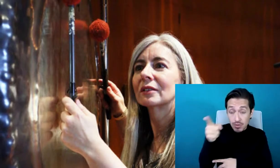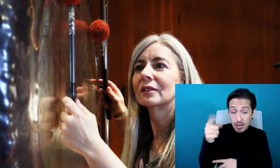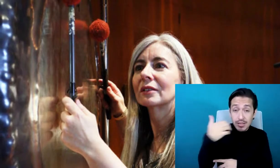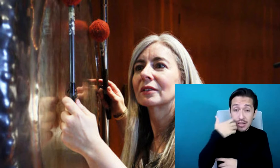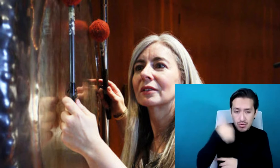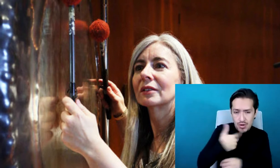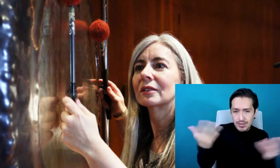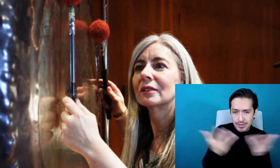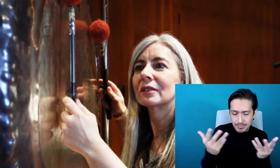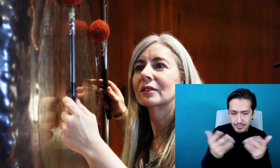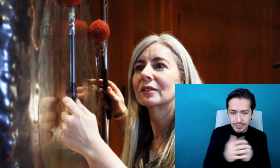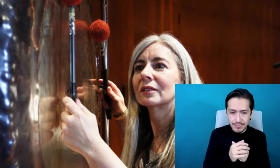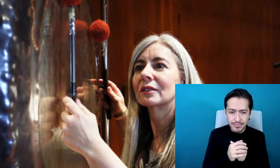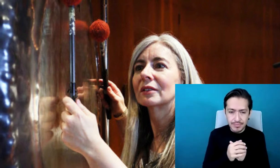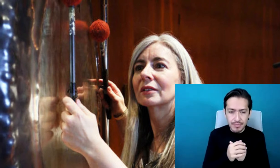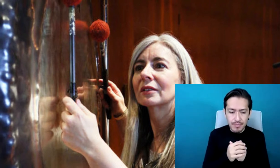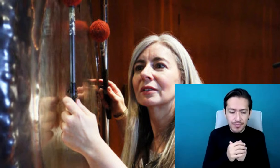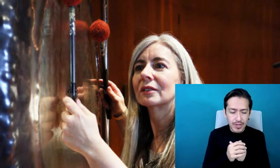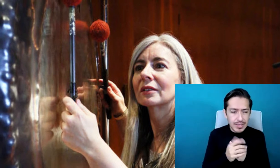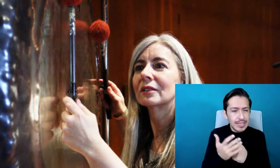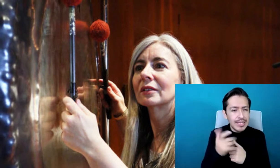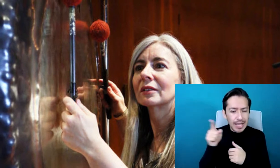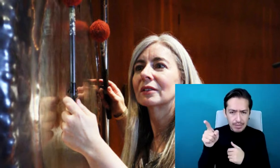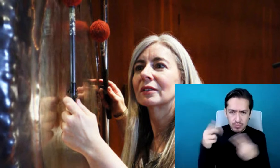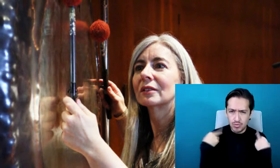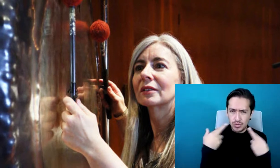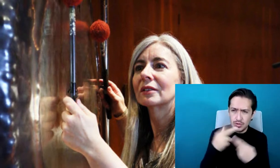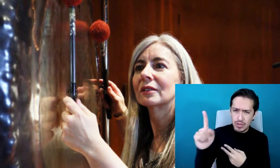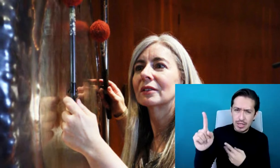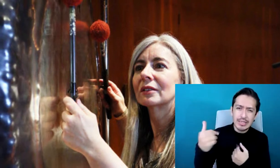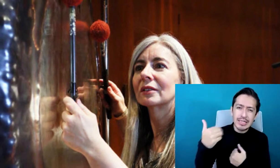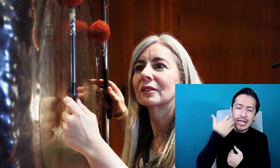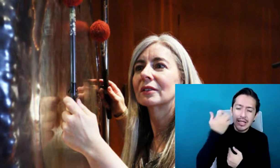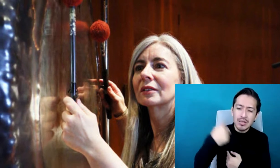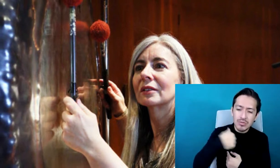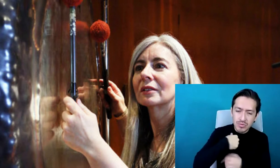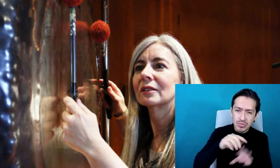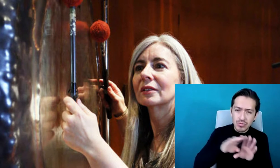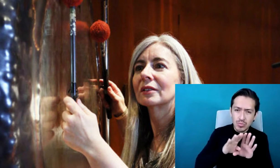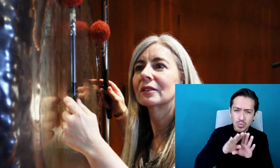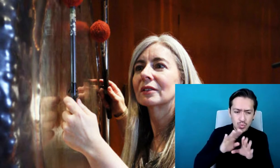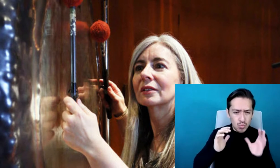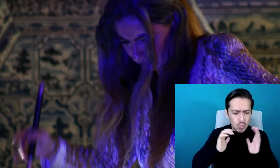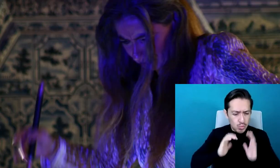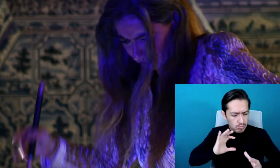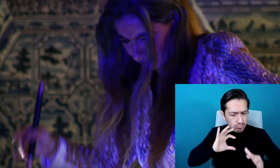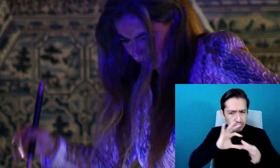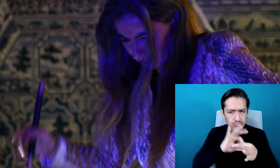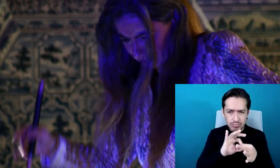involucrara mi cuerpo en ese primer golpe al tambor.